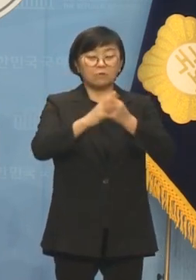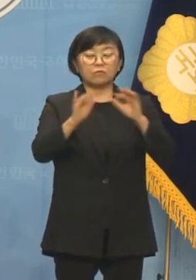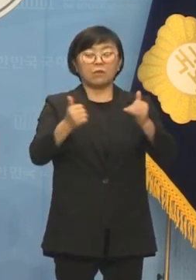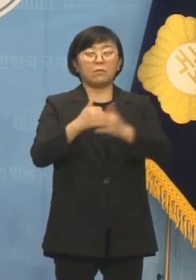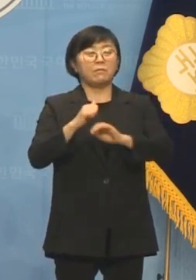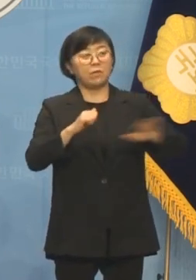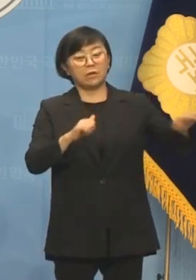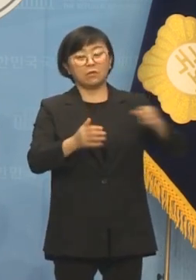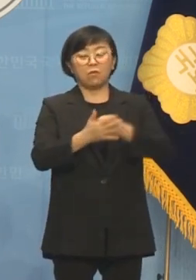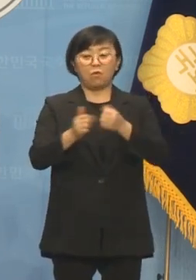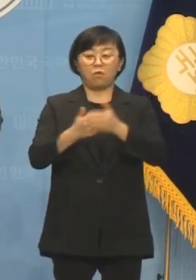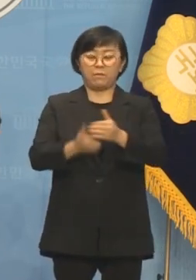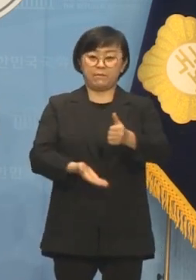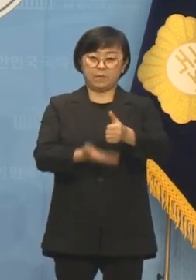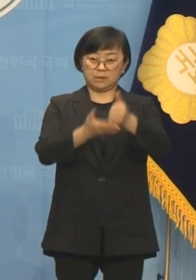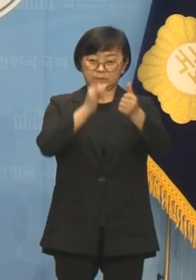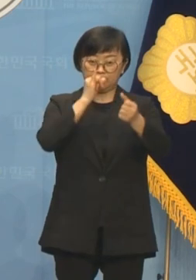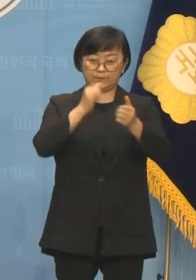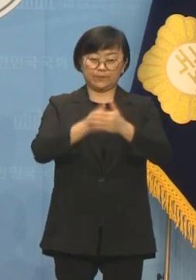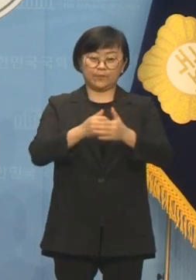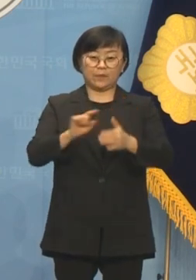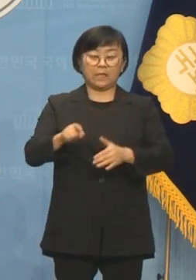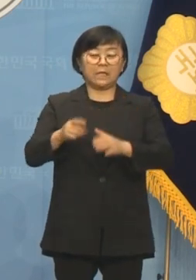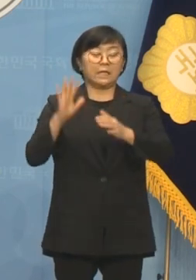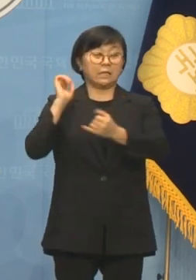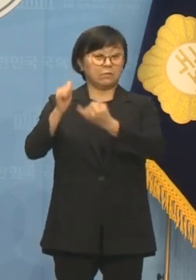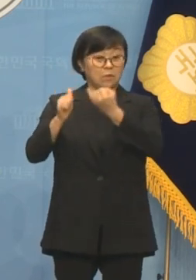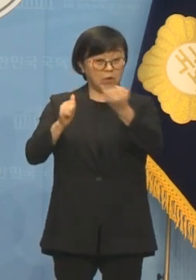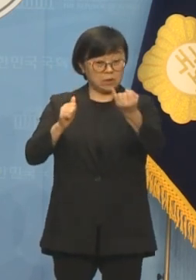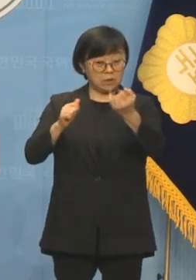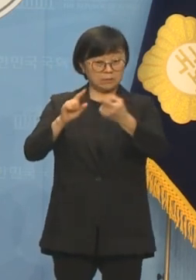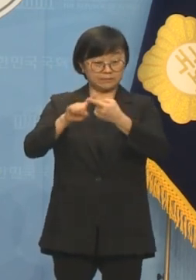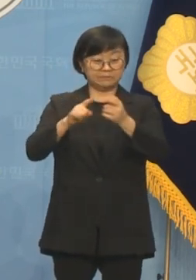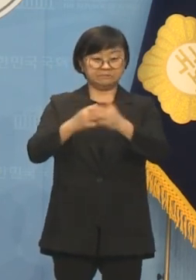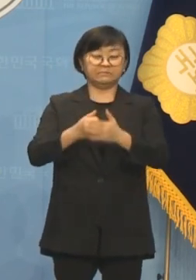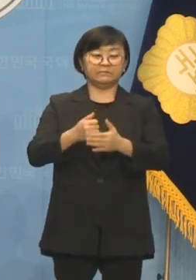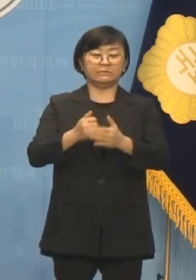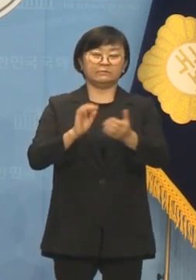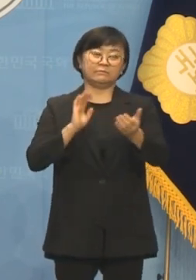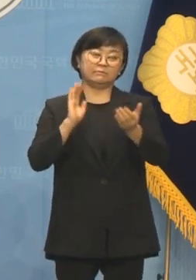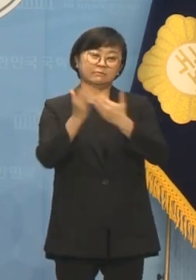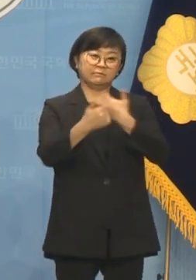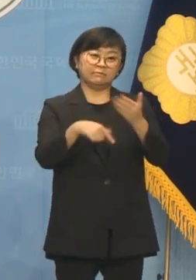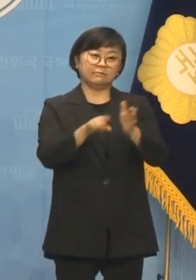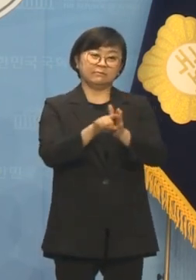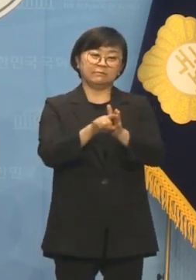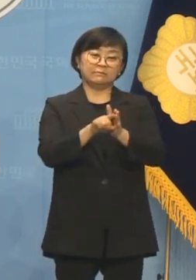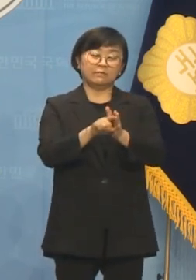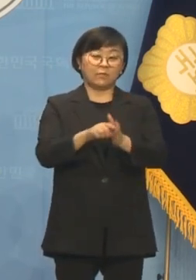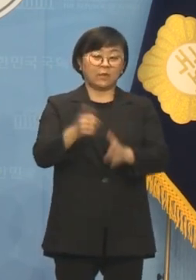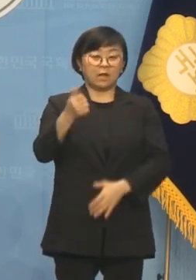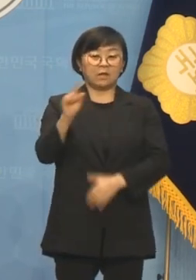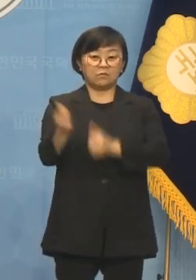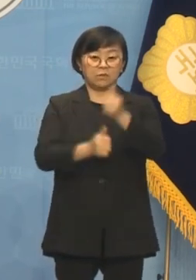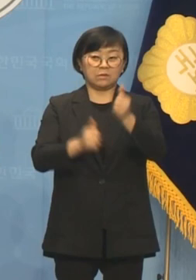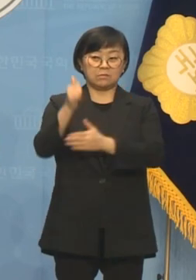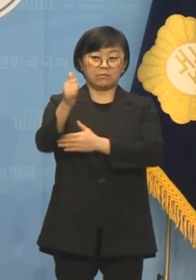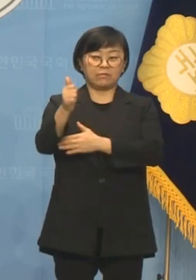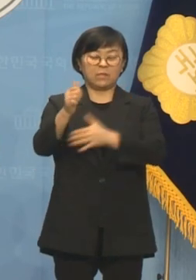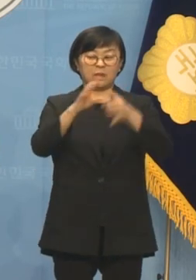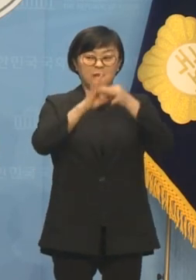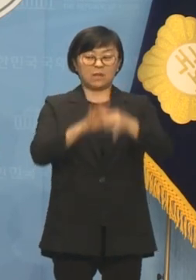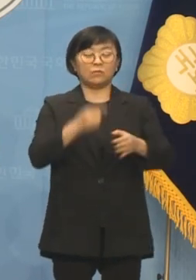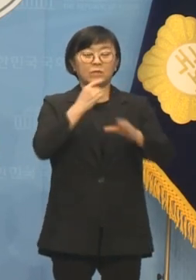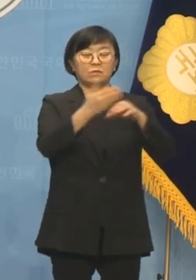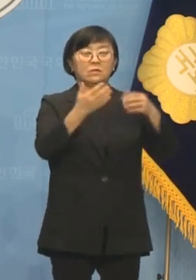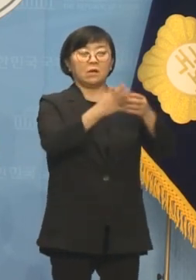김건희 방탄 공천에 이은 적폐 귀한 공천입니다. 한동훈 비대위원장이 연일